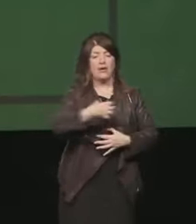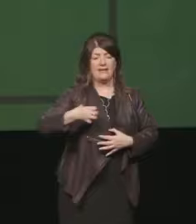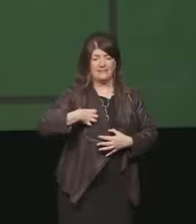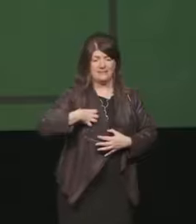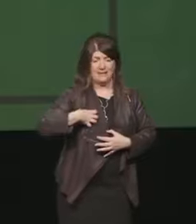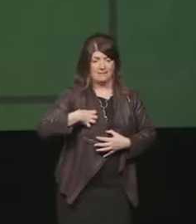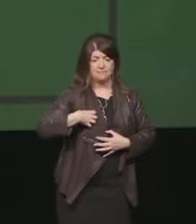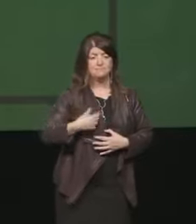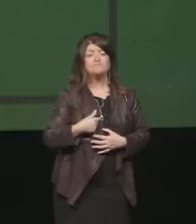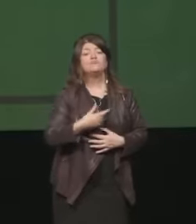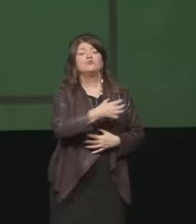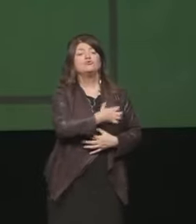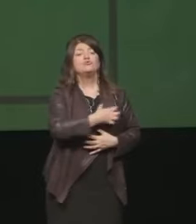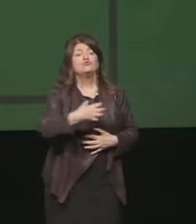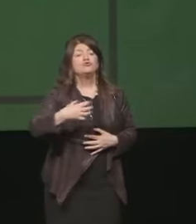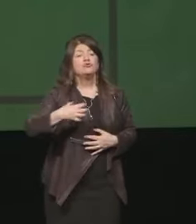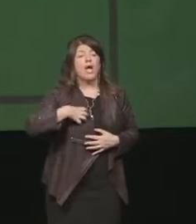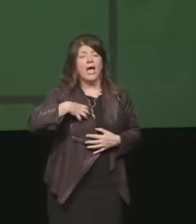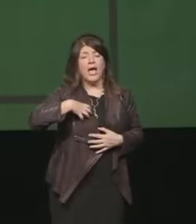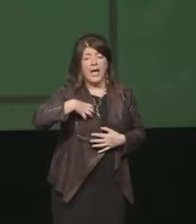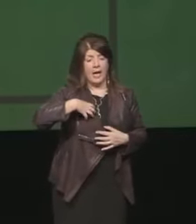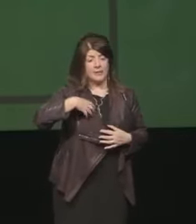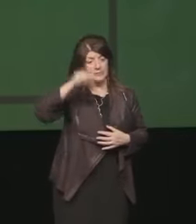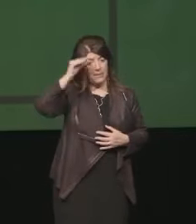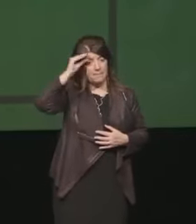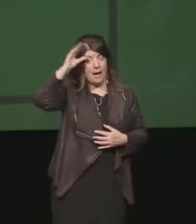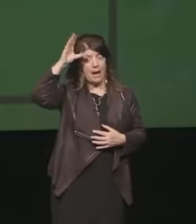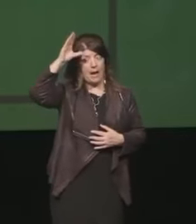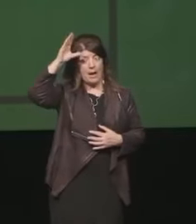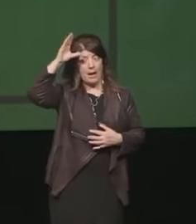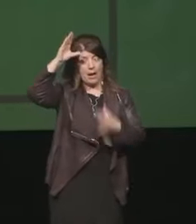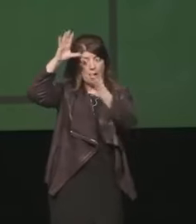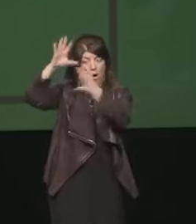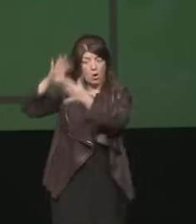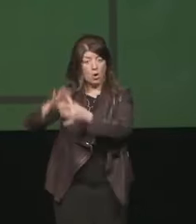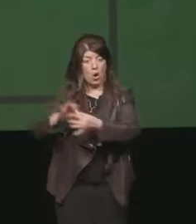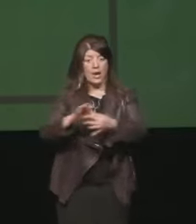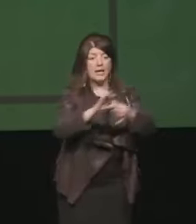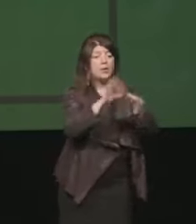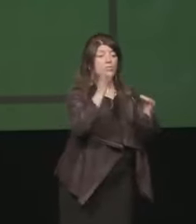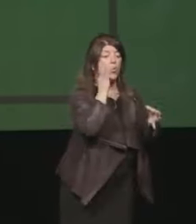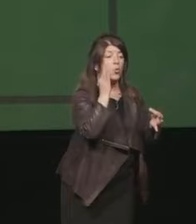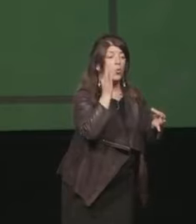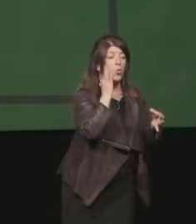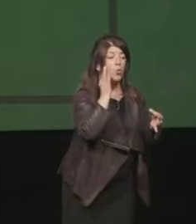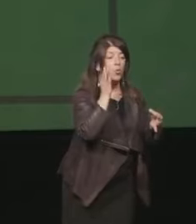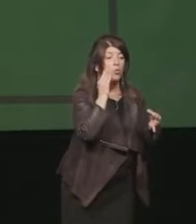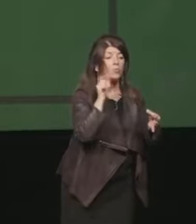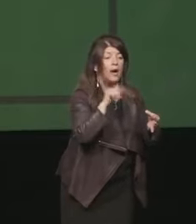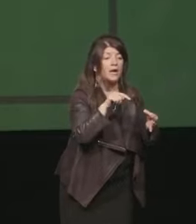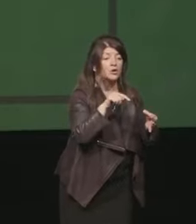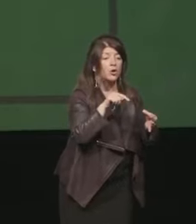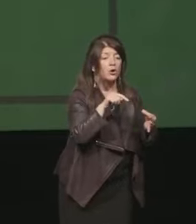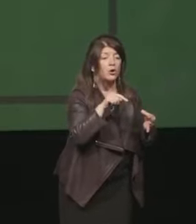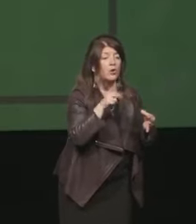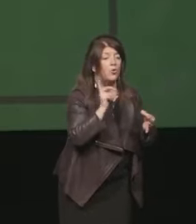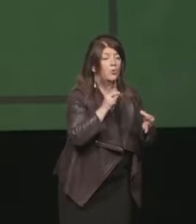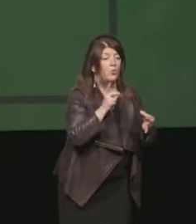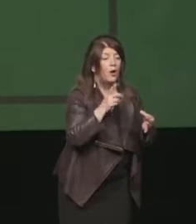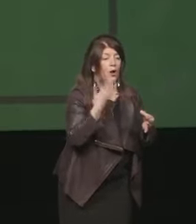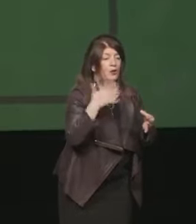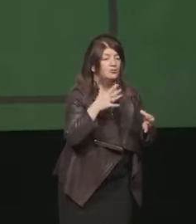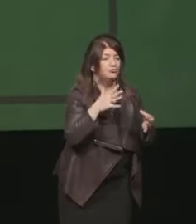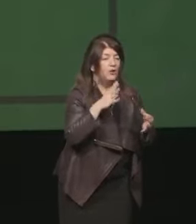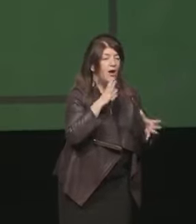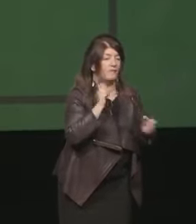dialogare il sapere scientifico con quello umanistico quest'anno la scienza il Salone dedica uno spazio importante ci sarà quello che forse è il più